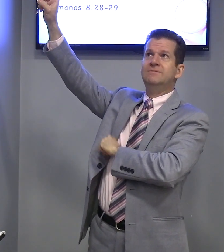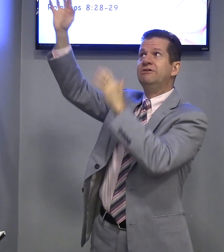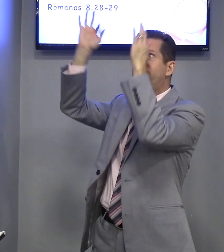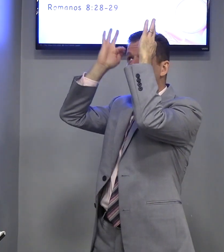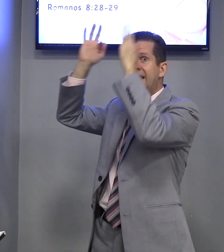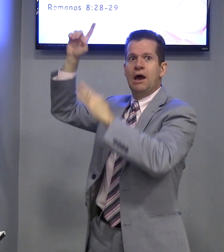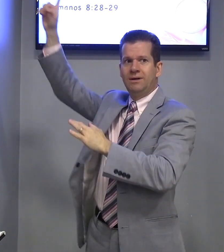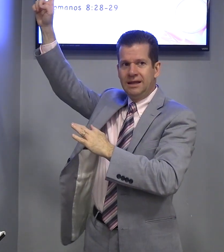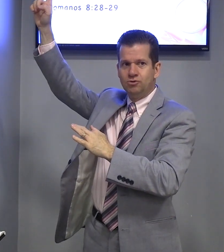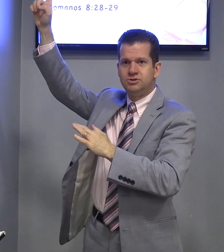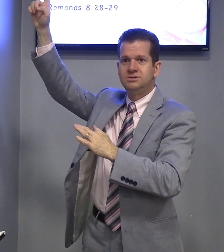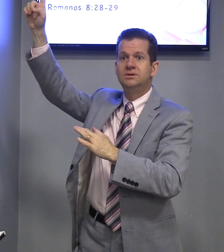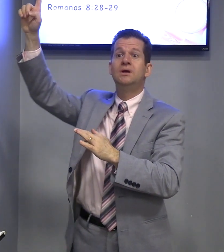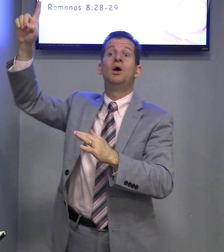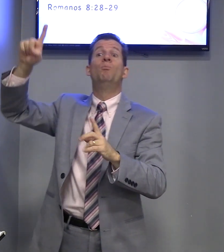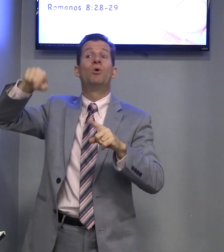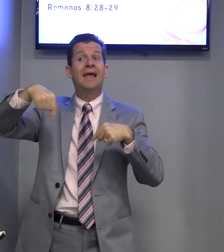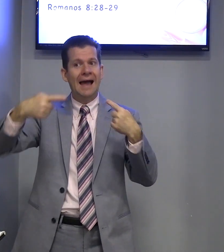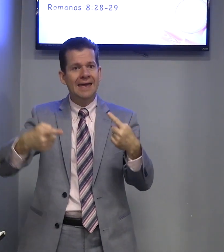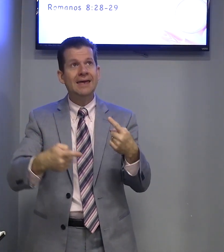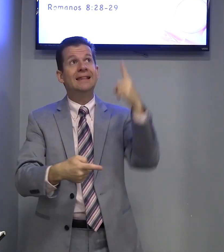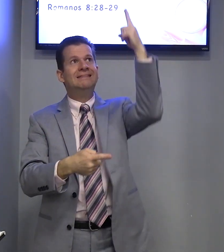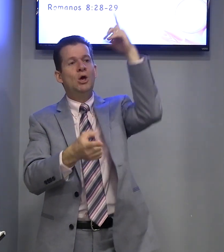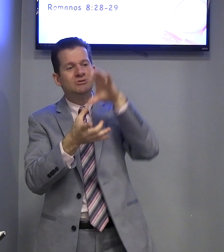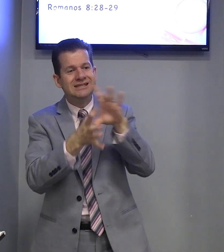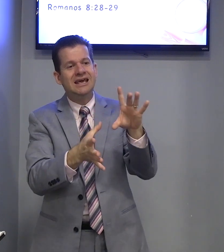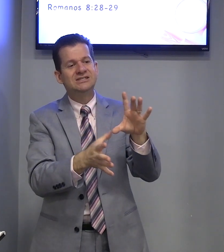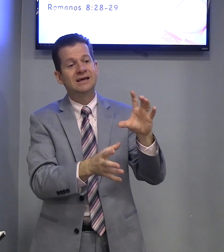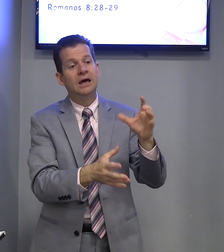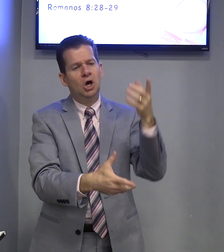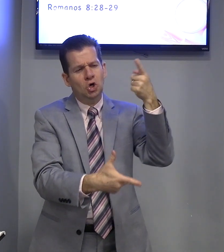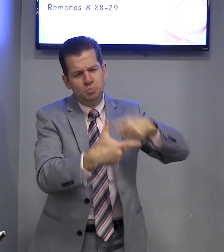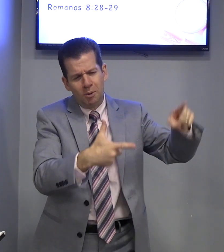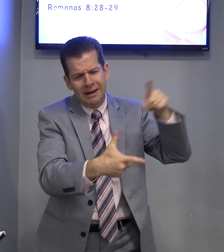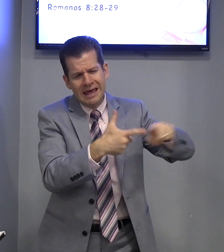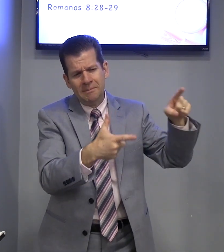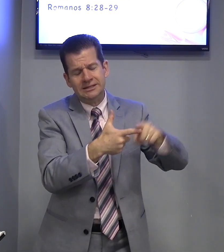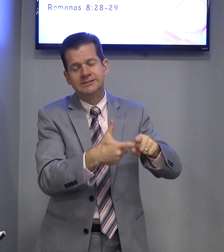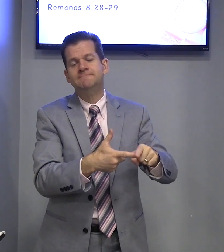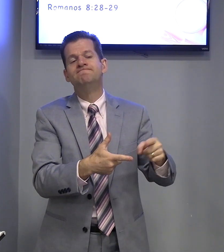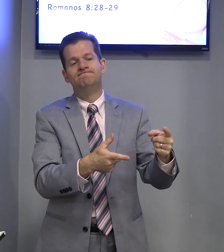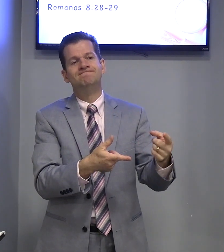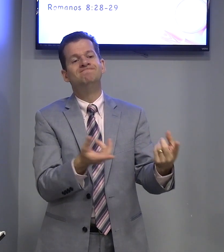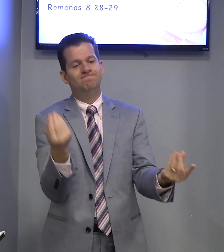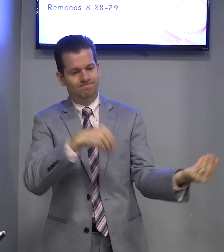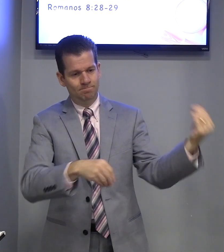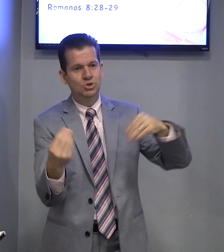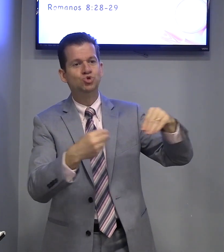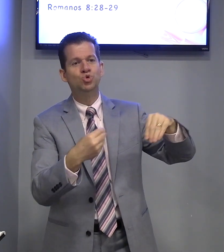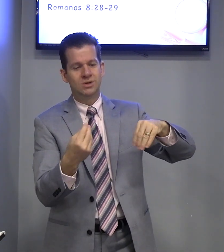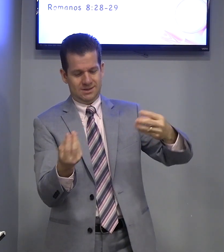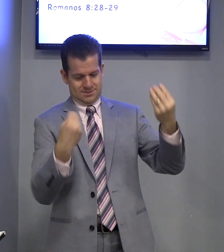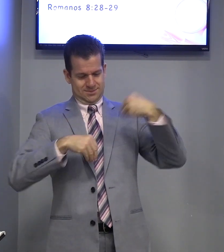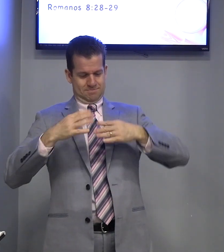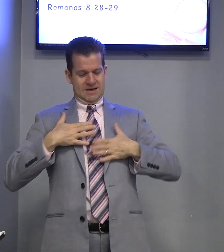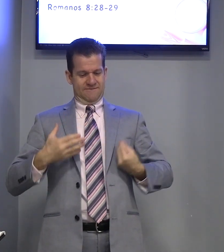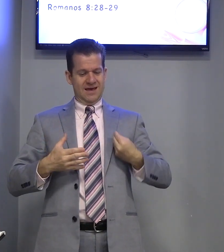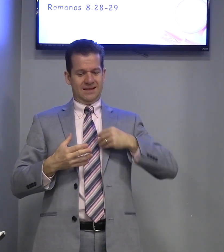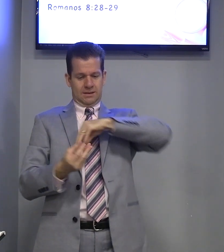Fiel a Deus. Porque aí, Deus deixa os problemas. Mistura. Minha vida.